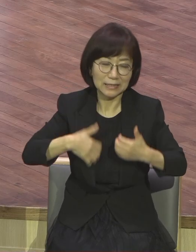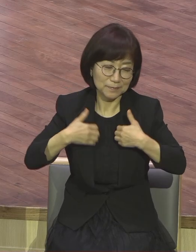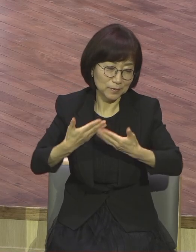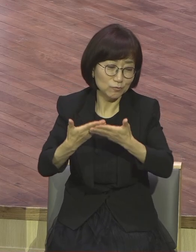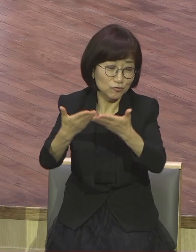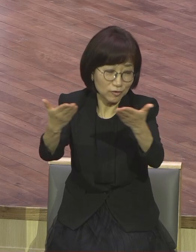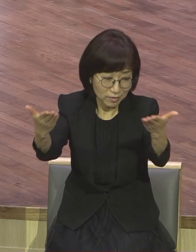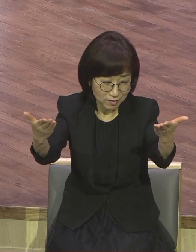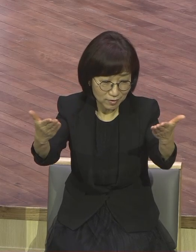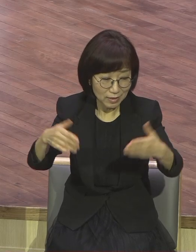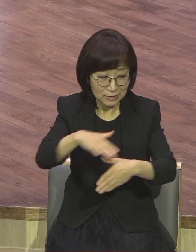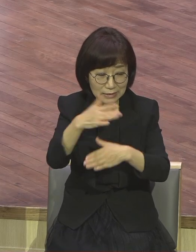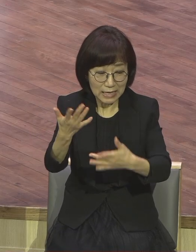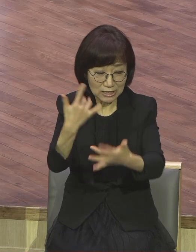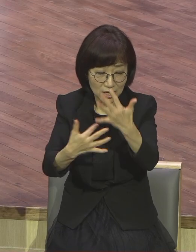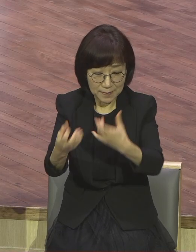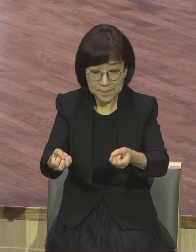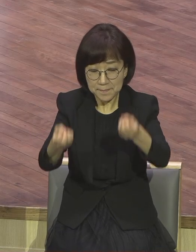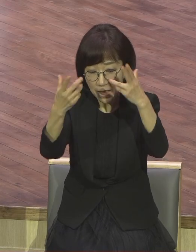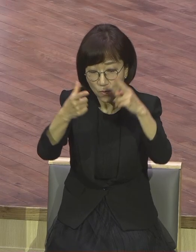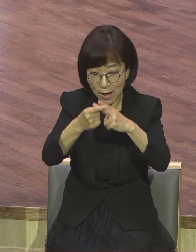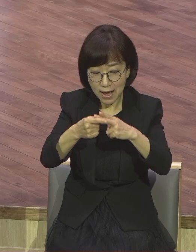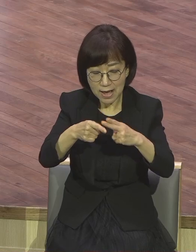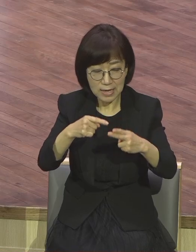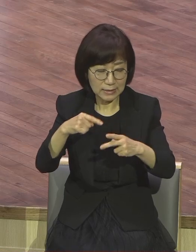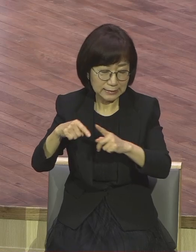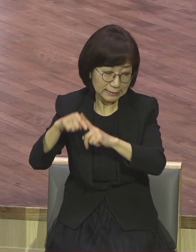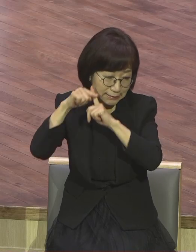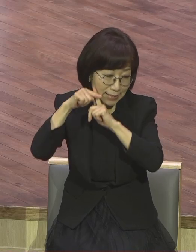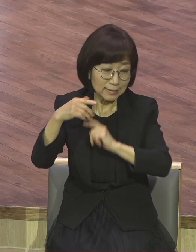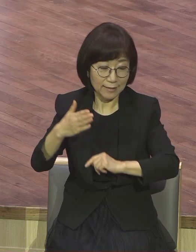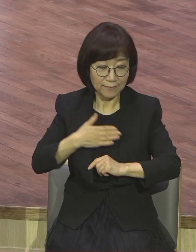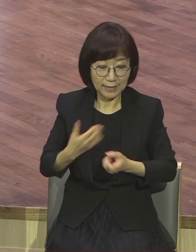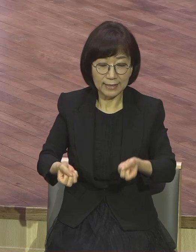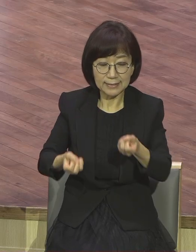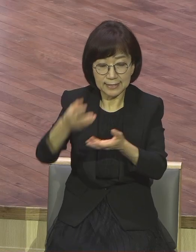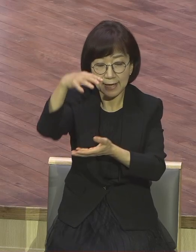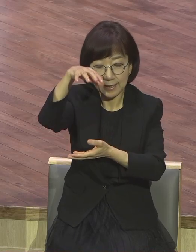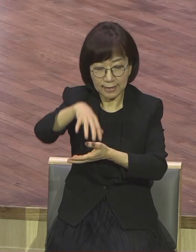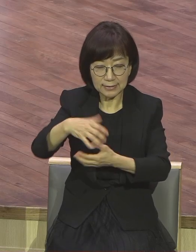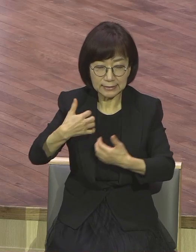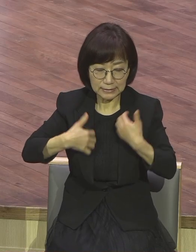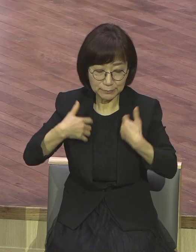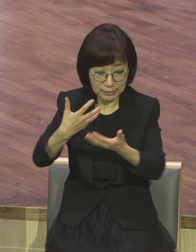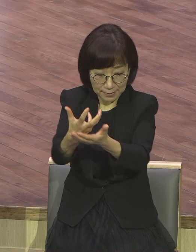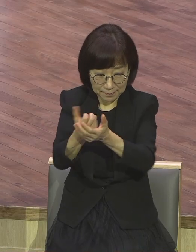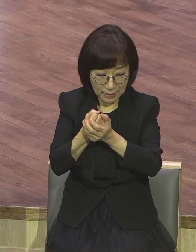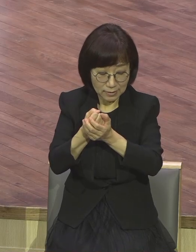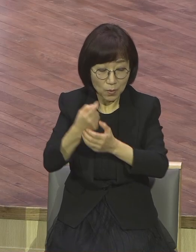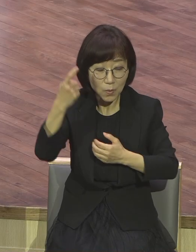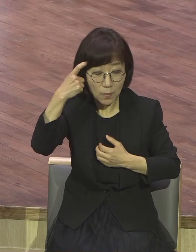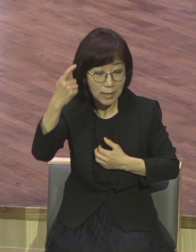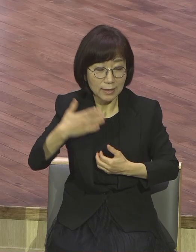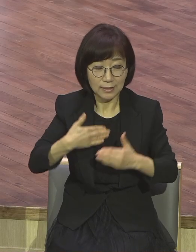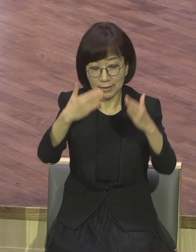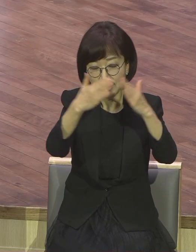번조와 희생을 나의 재단에 기꺼이 받게 되리니 이는 내 집은 만민이 기도하는 집이라